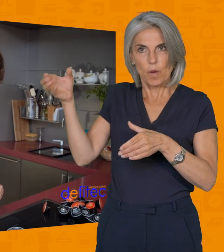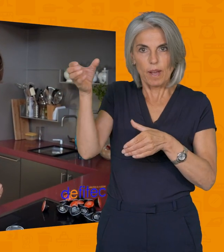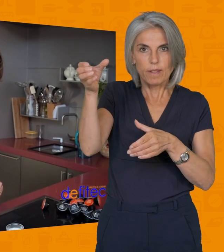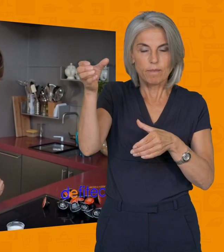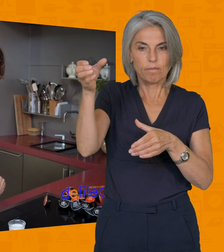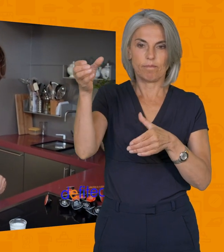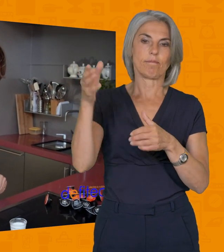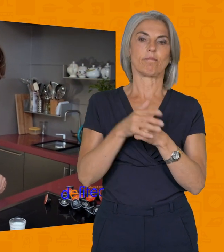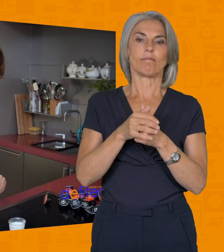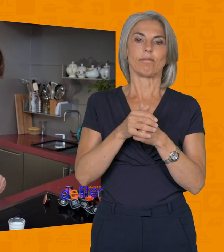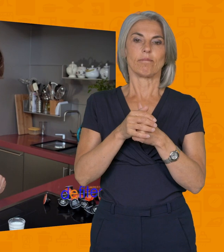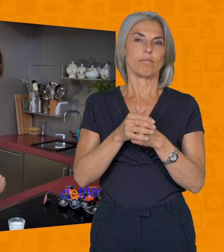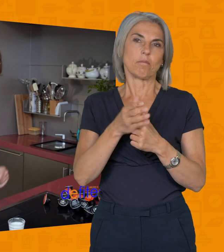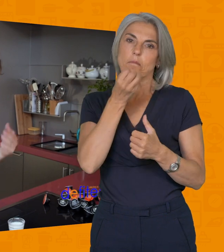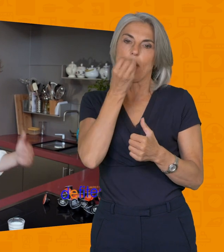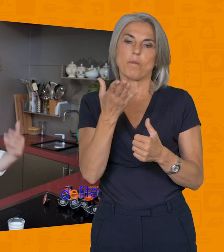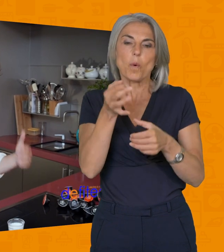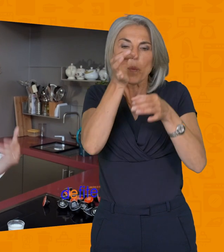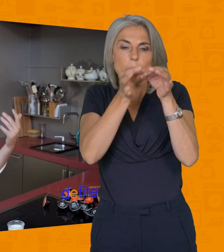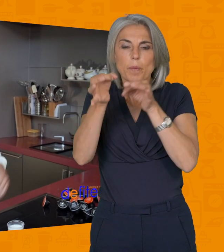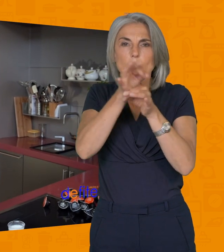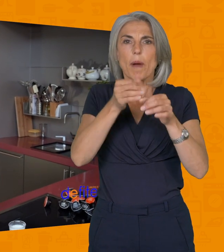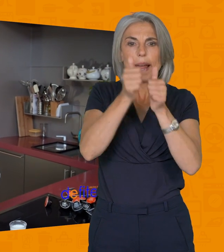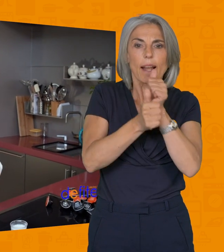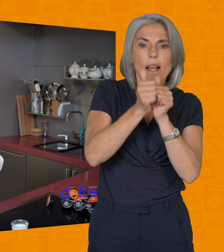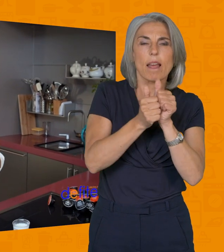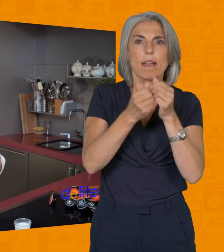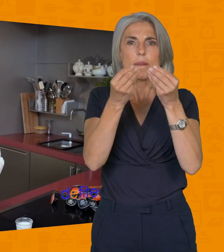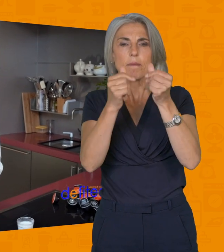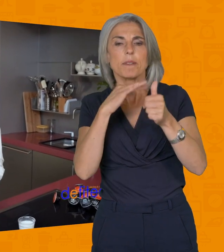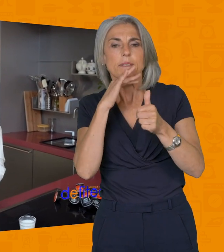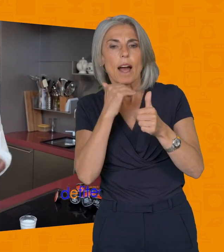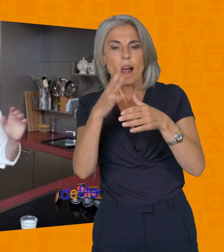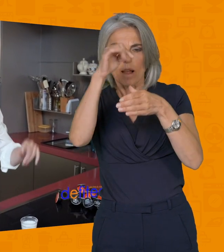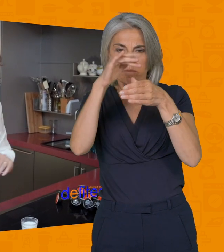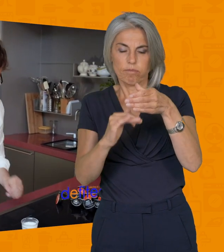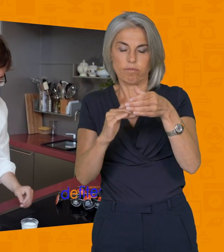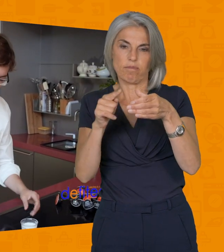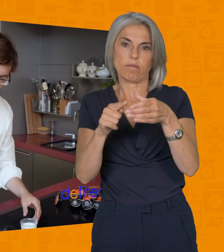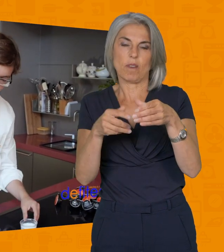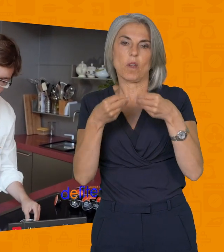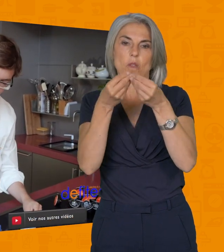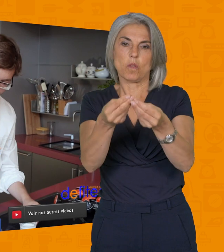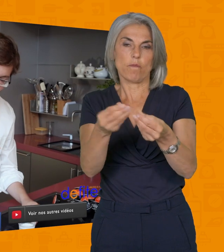franchement pas beau à voir. C'est tous les petits résidus de lait, des petits bouts de capsule qui sont passés dedans. Tout ça est automatiquement nettoyé.